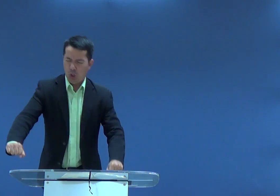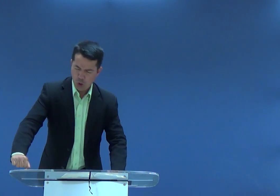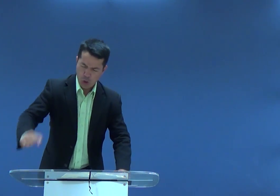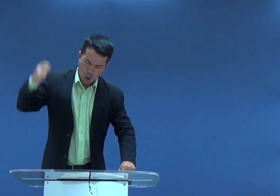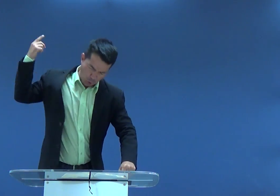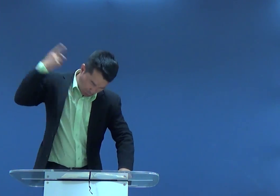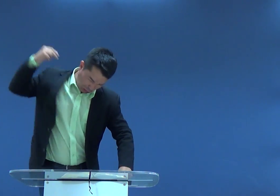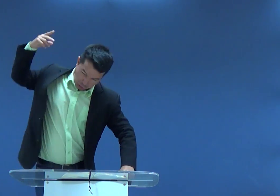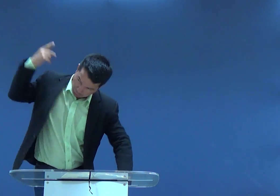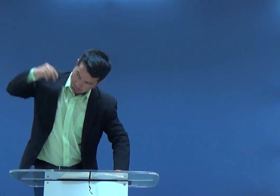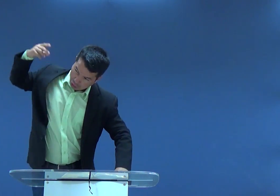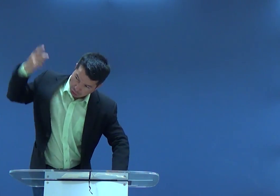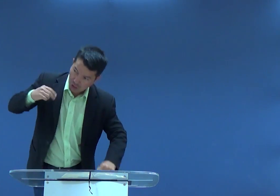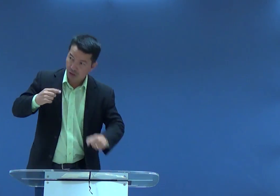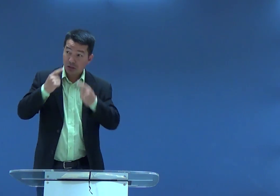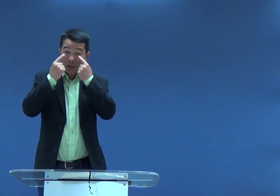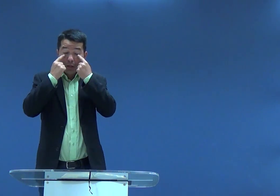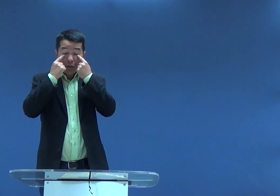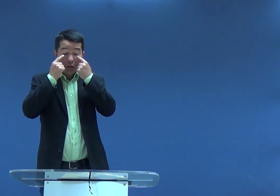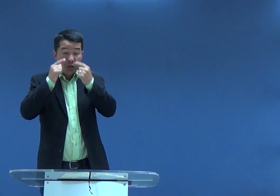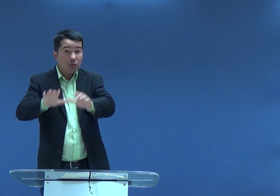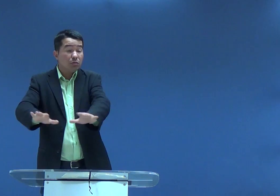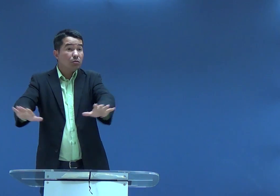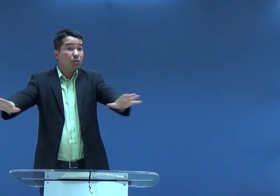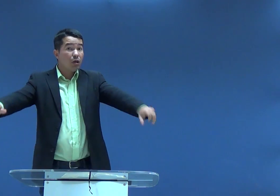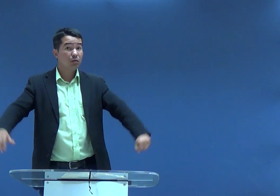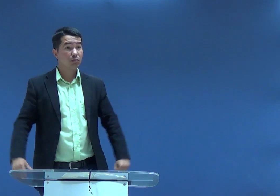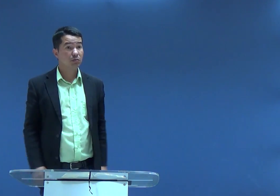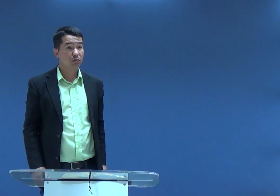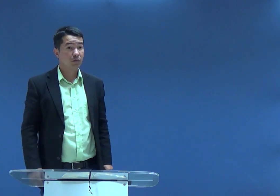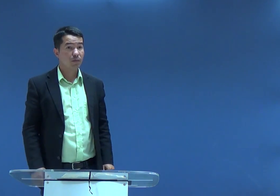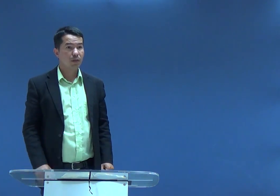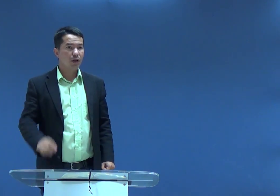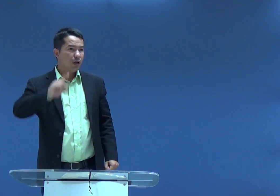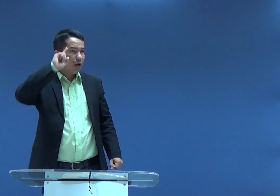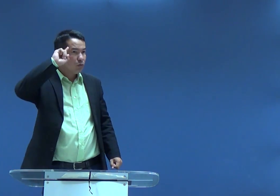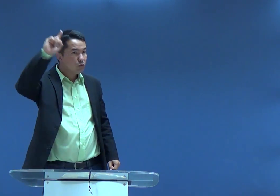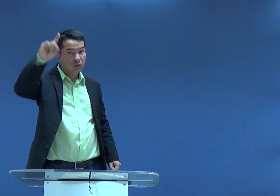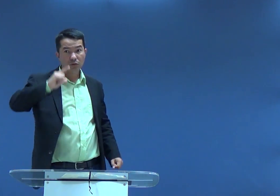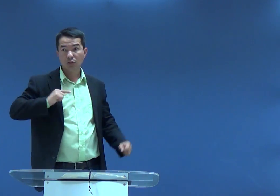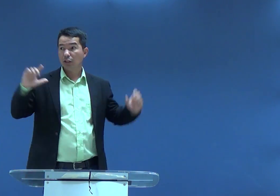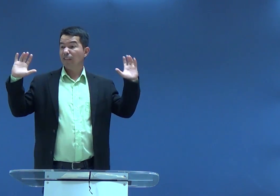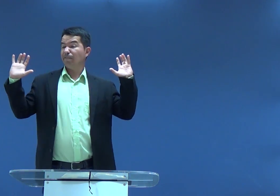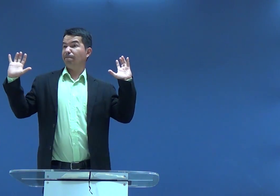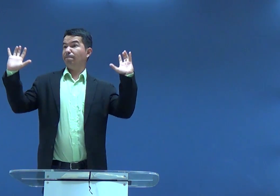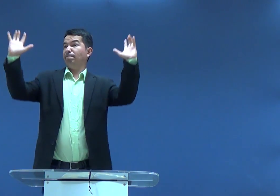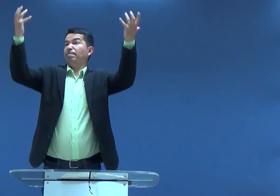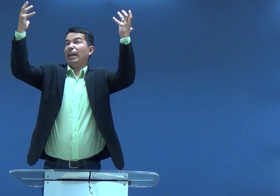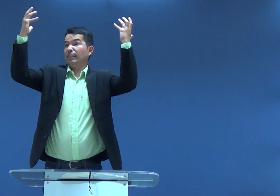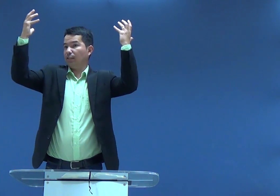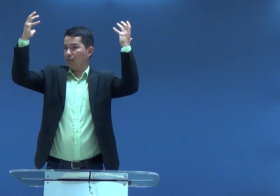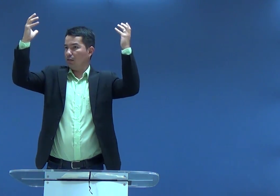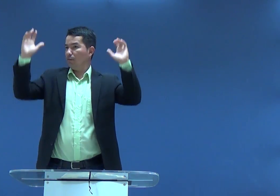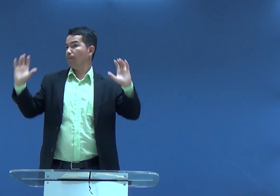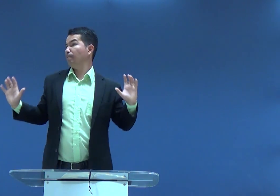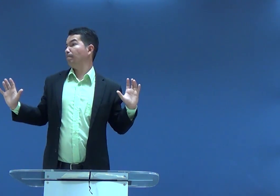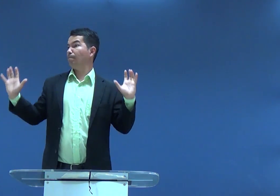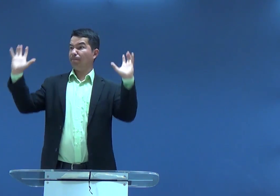dele, de perder a sua força, ele era castigado, ele não enxergava, né, porque tinha perdido seus olhos, seus olhos foram furados.